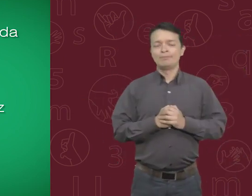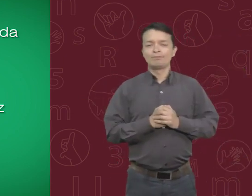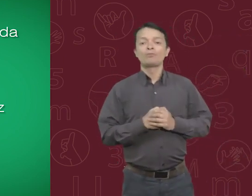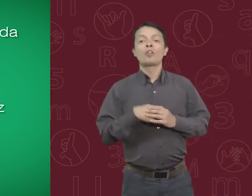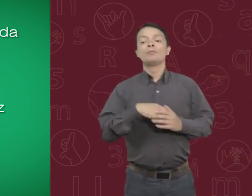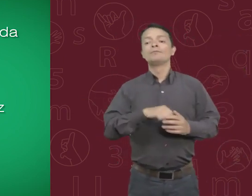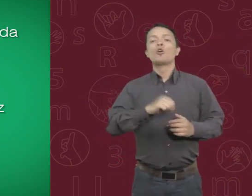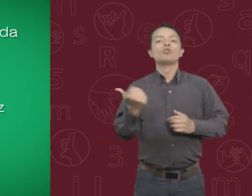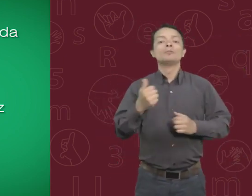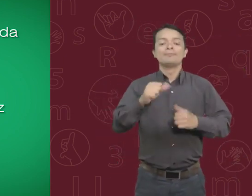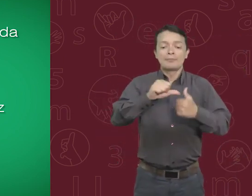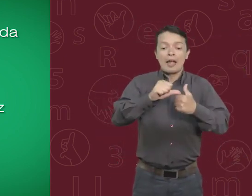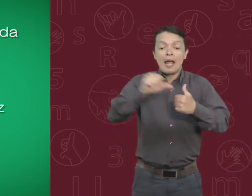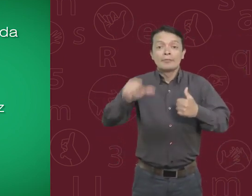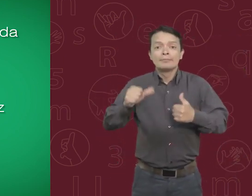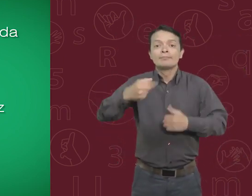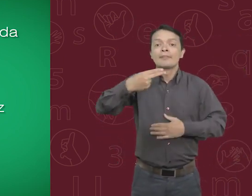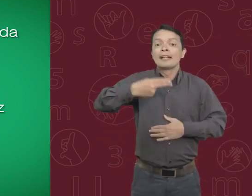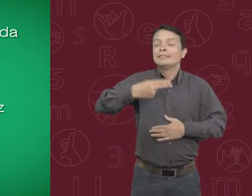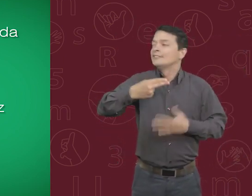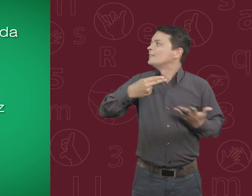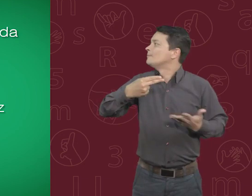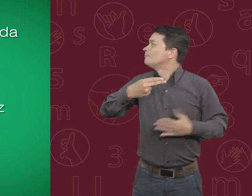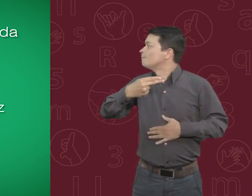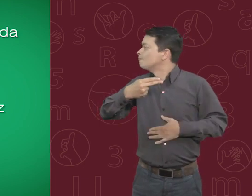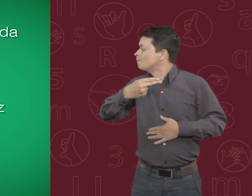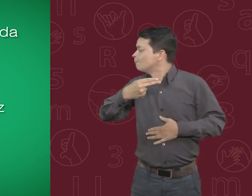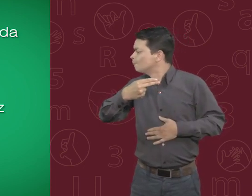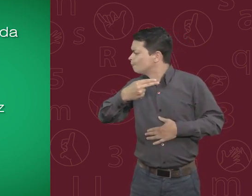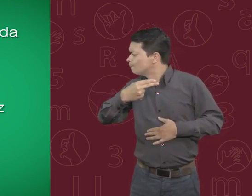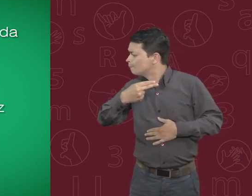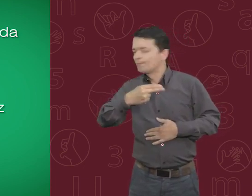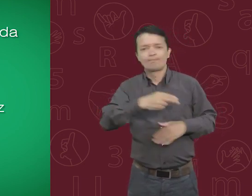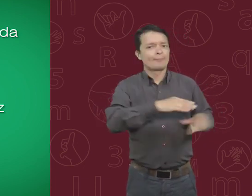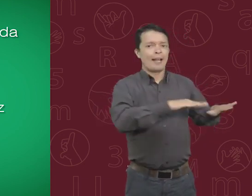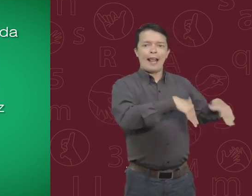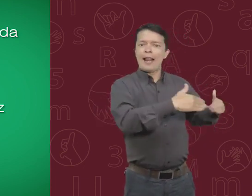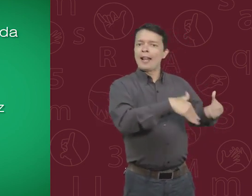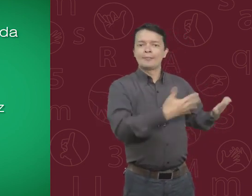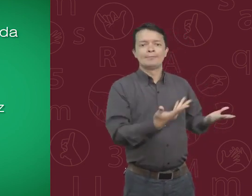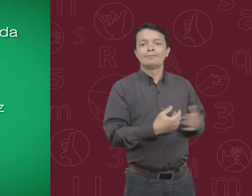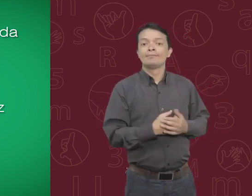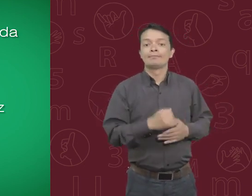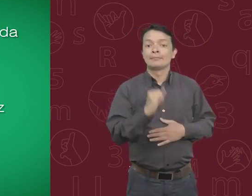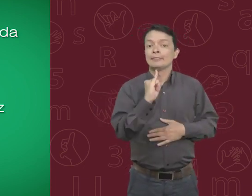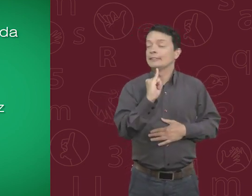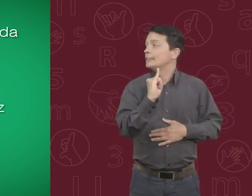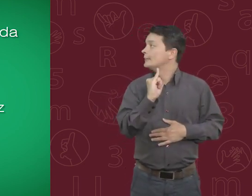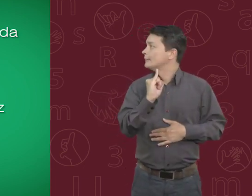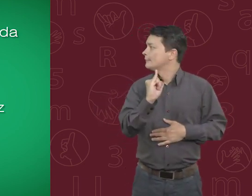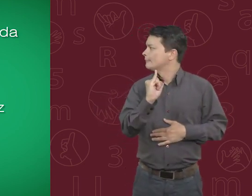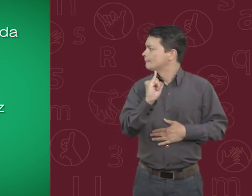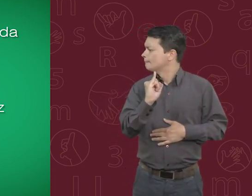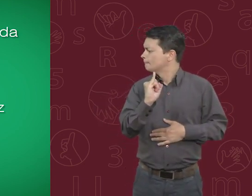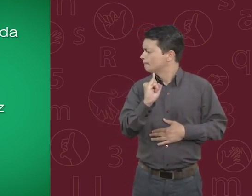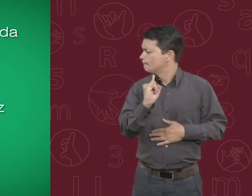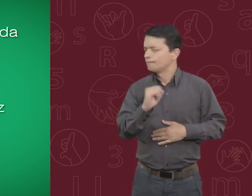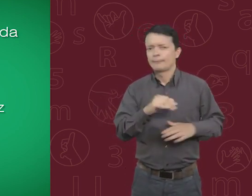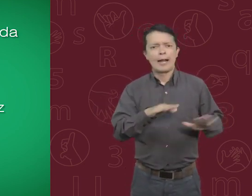Miremos otro apellido por H. Nada. I. Nada.